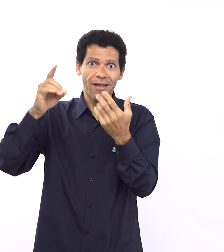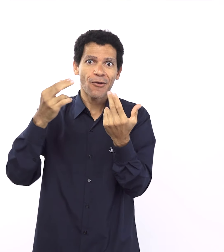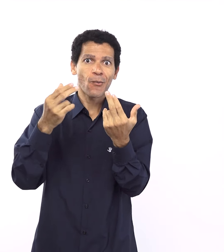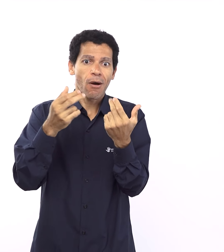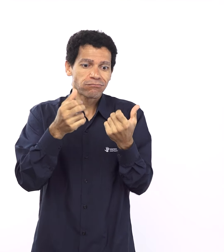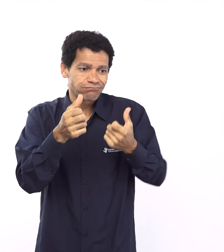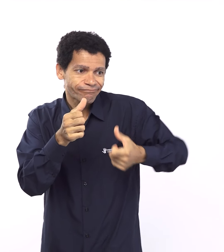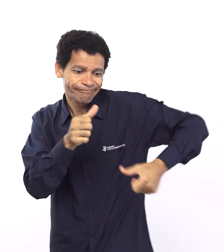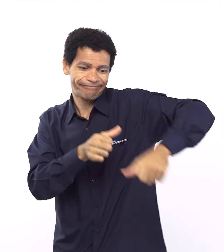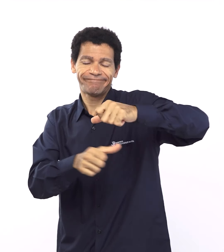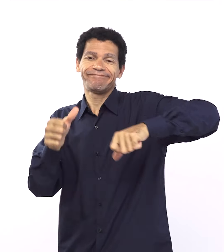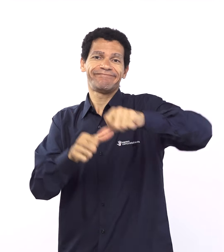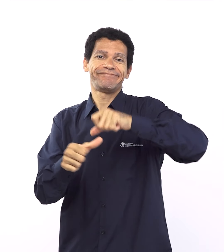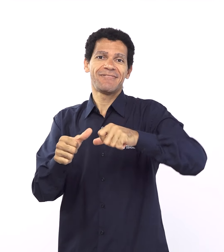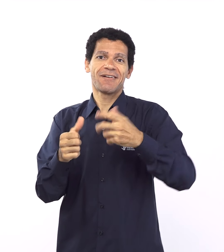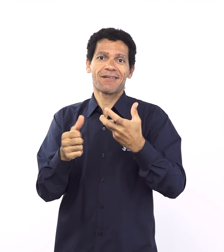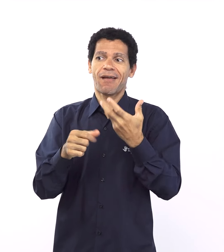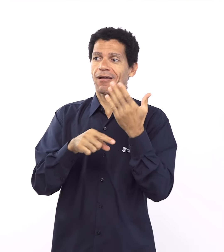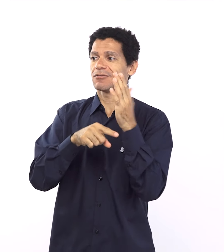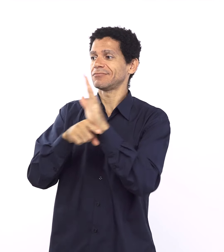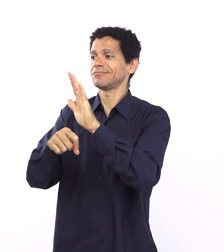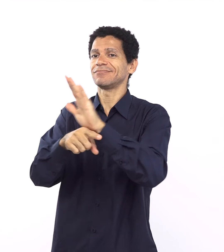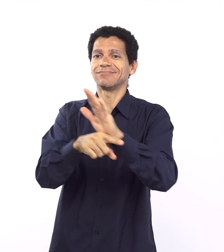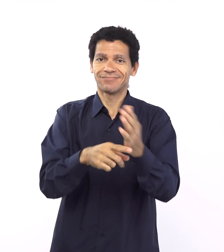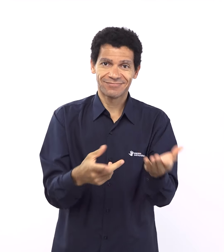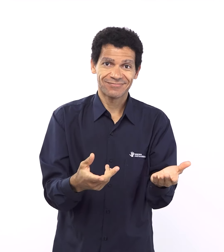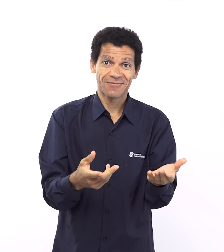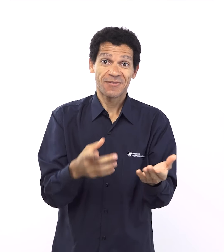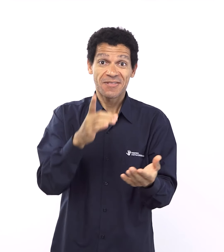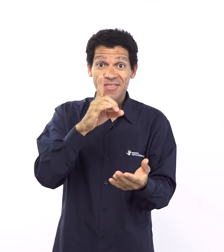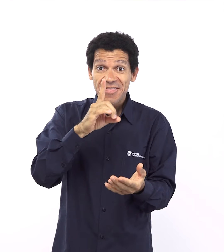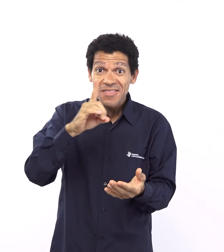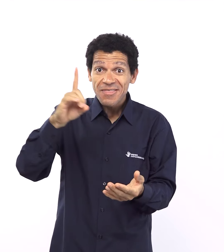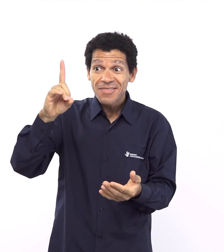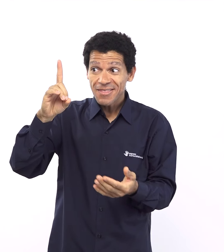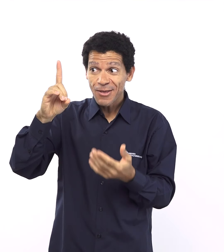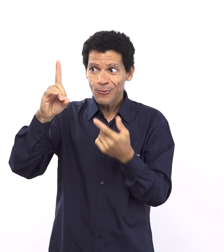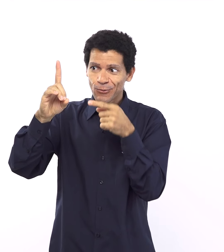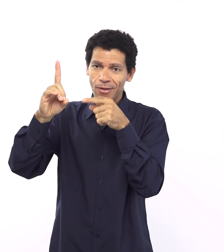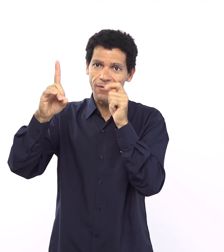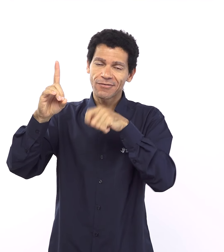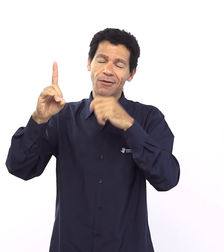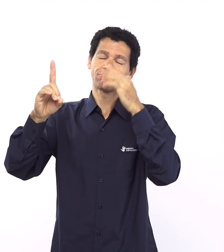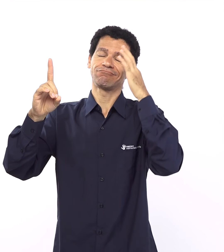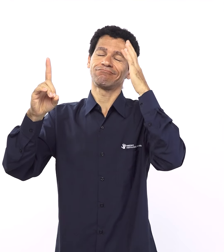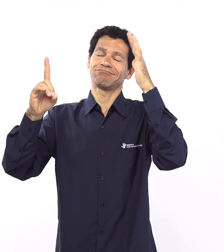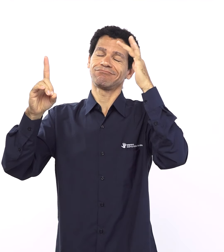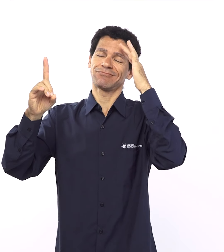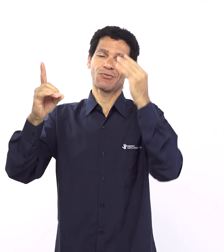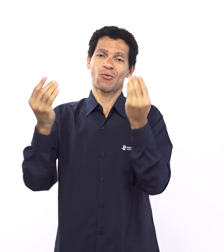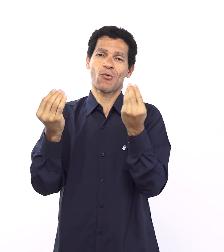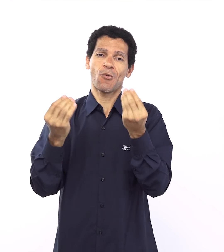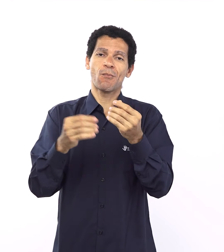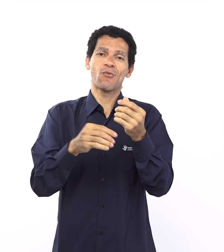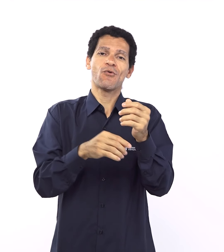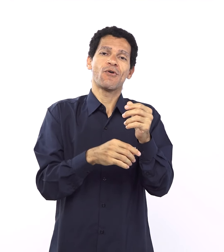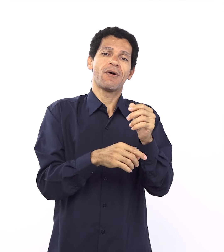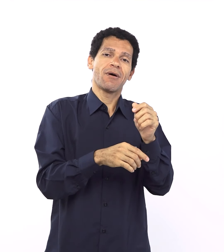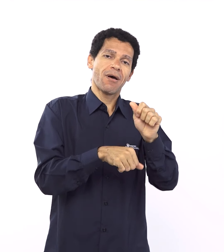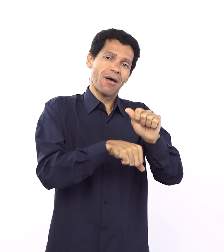todo mundo. Acho que essa é uma ideia que eu gosto bastante aqui nesse início. Deixa eu colocar um questionamento aqui, quer dizer, o povo está